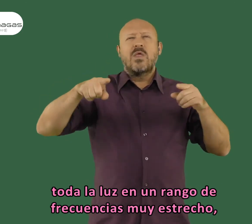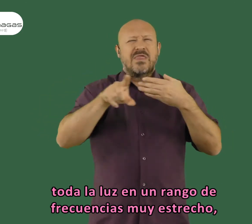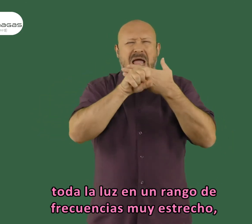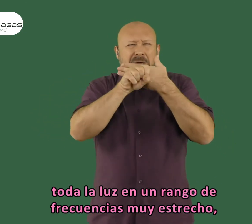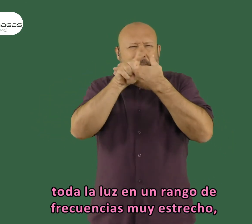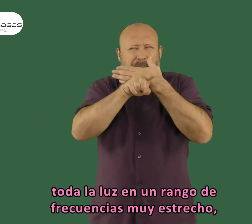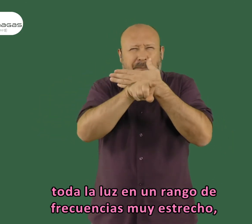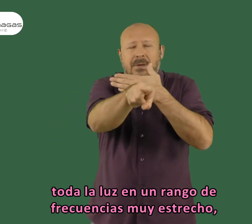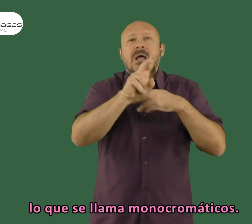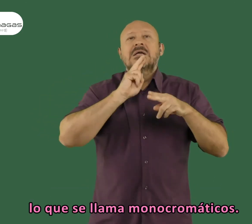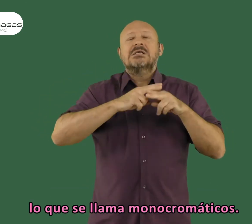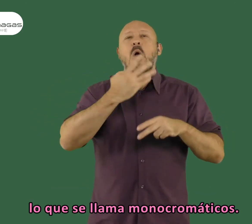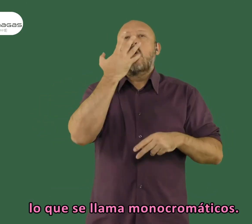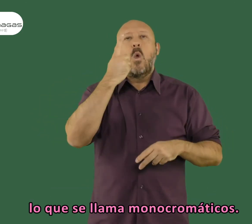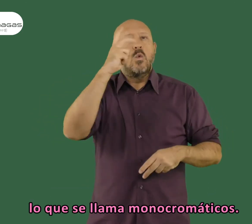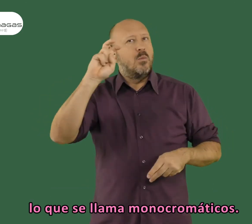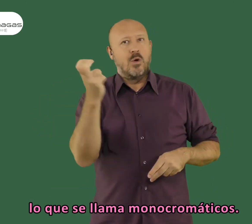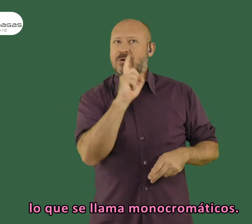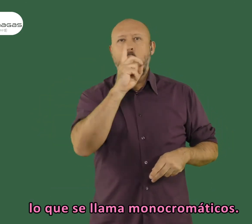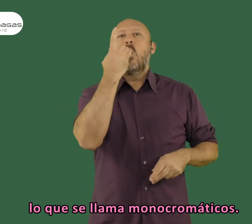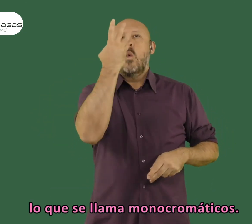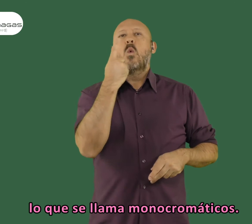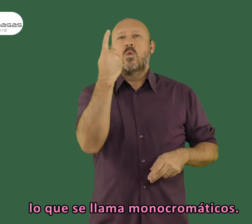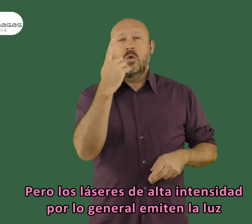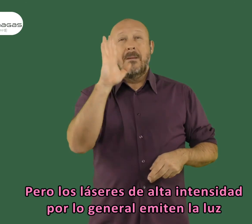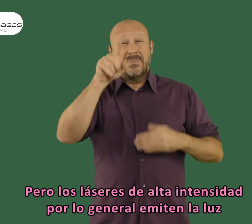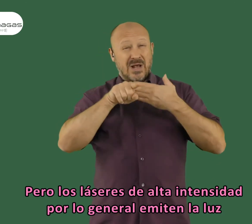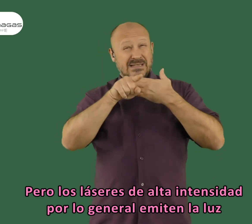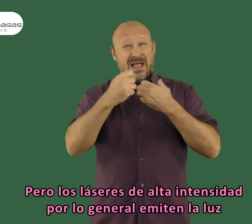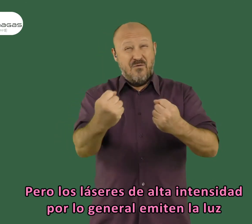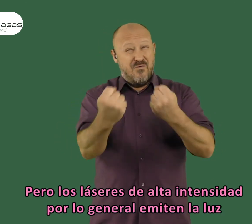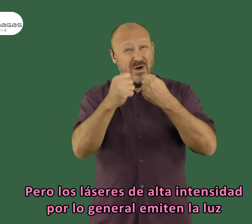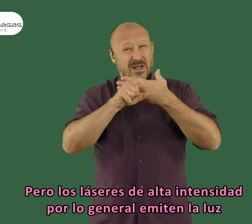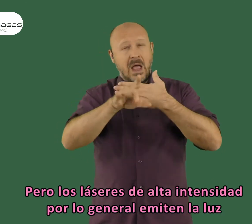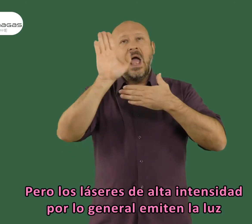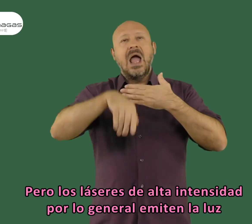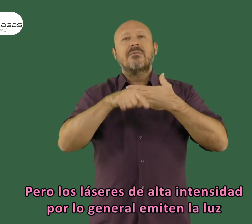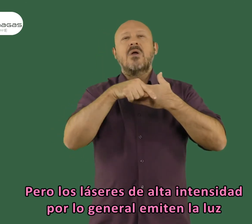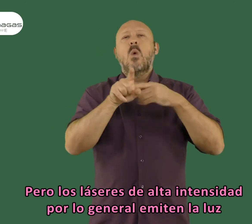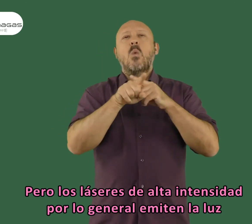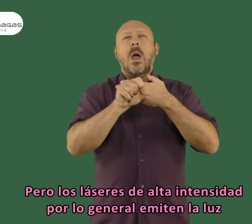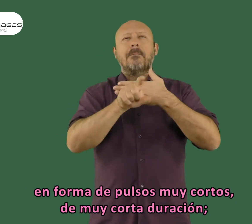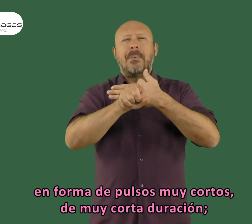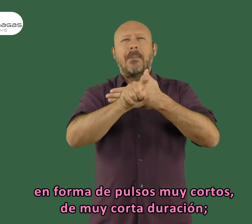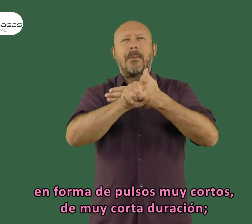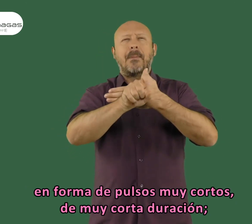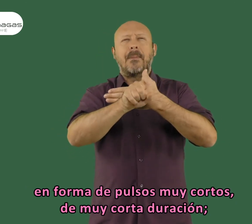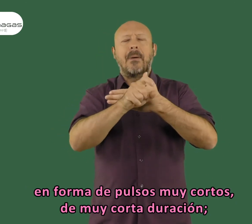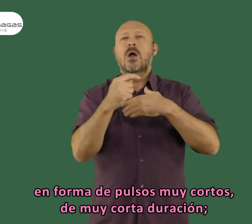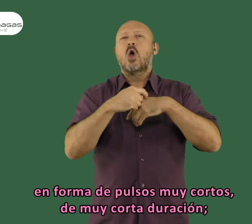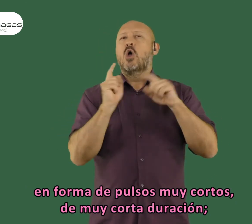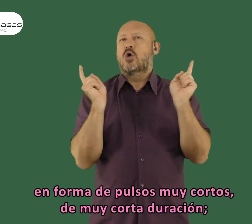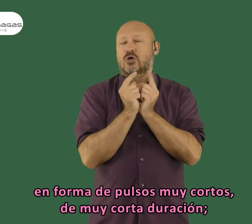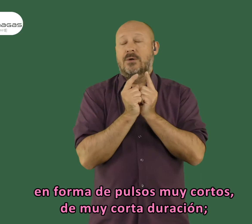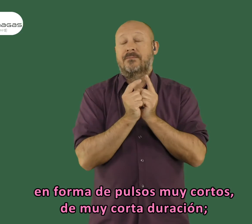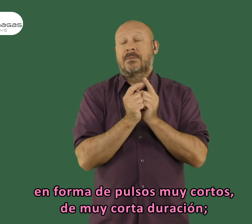en un rango de frecuencias muy estrecho. Era lo que se llama monocromáticos. Pero los láseres de alta intensidad por lo general emiten la luz en forma de pulsos